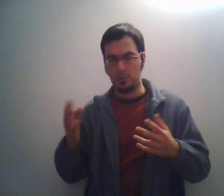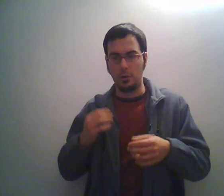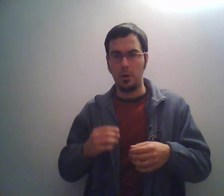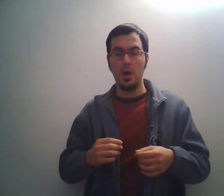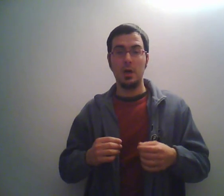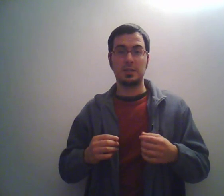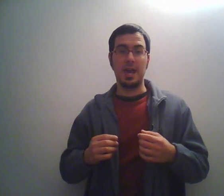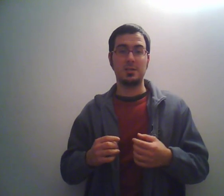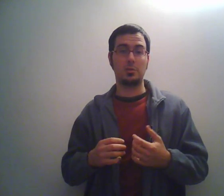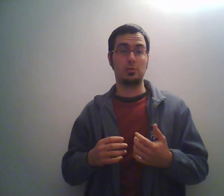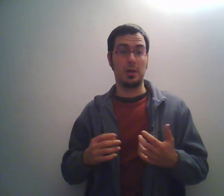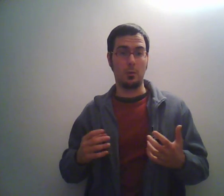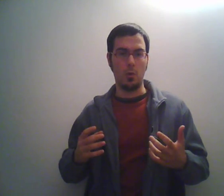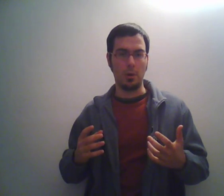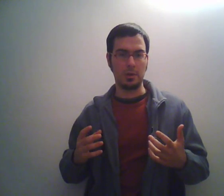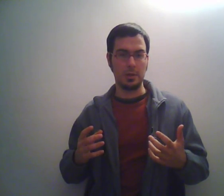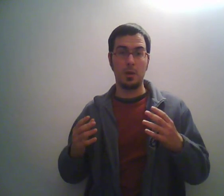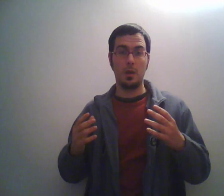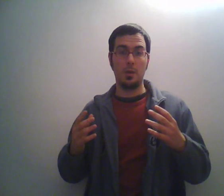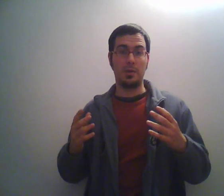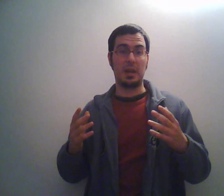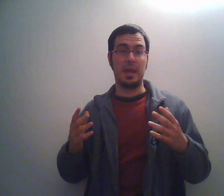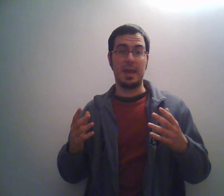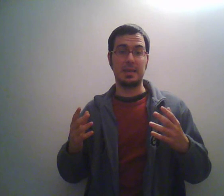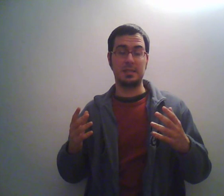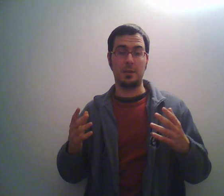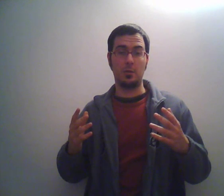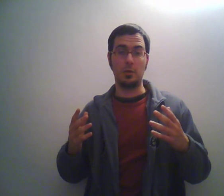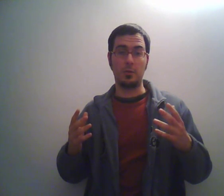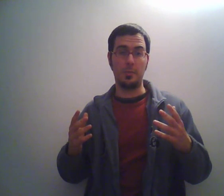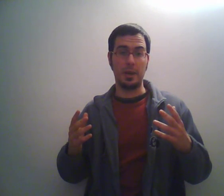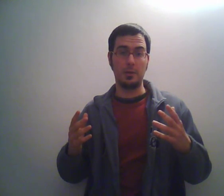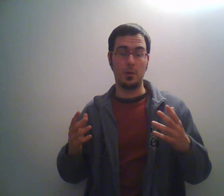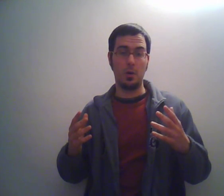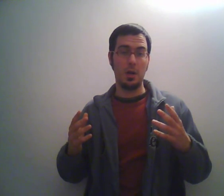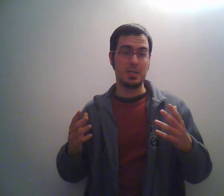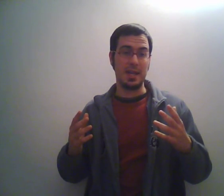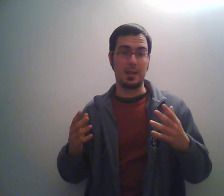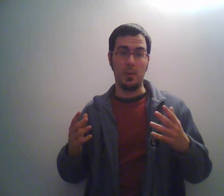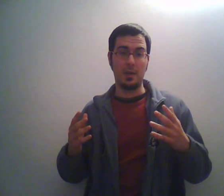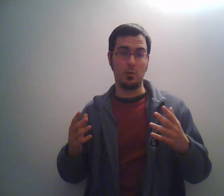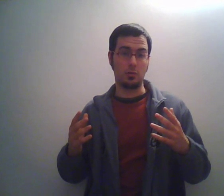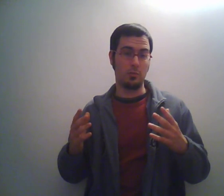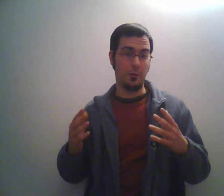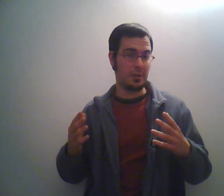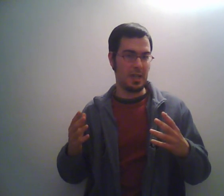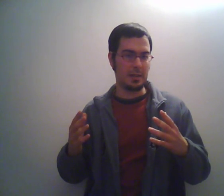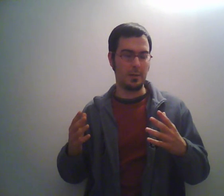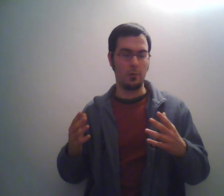futuro, sketch su Star Wars perché essendo di quel periodo Seth e Matthew sono un po' fissati con